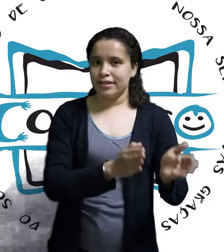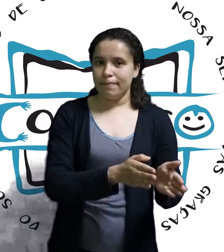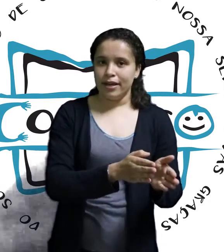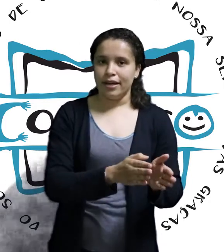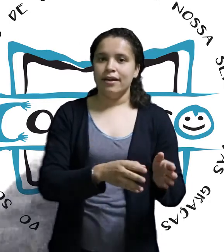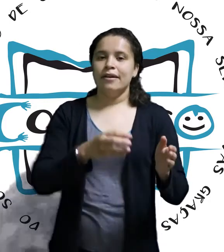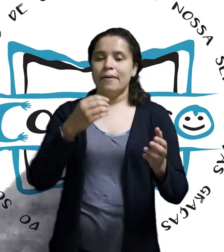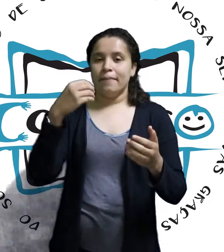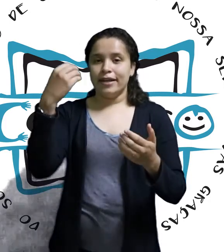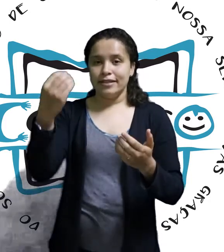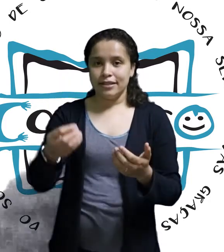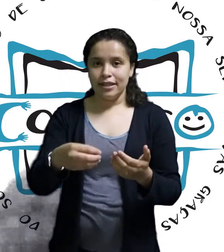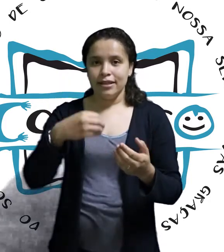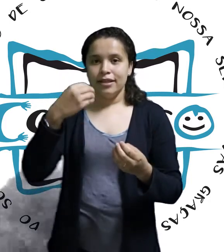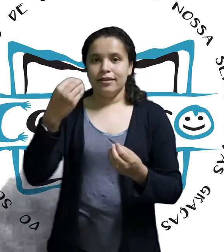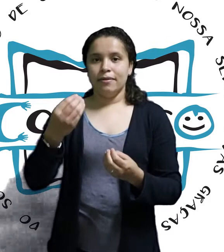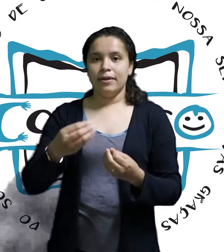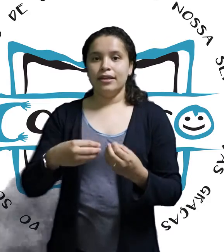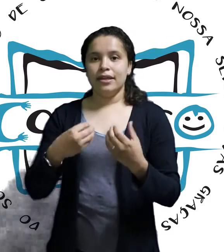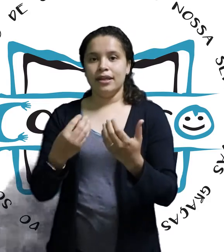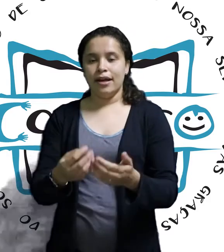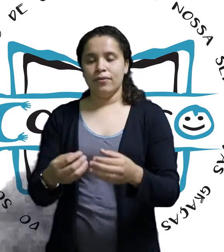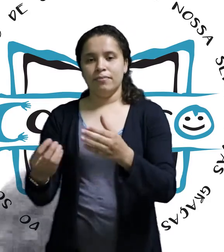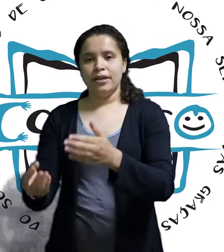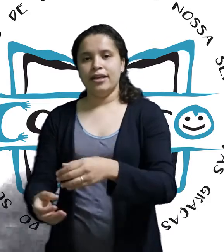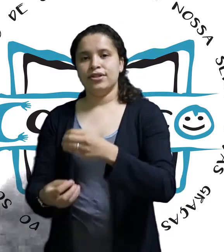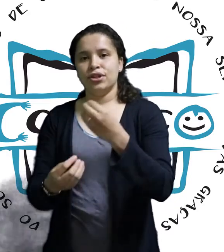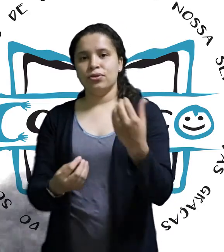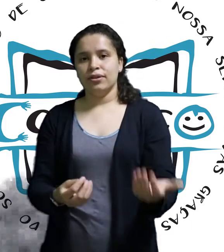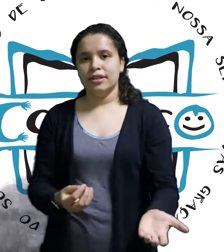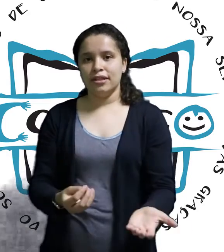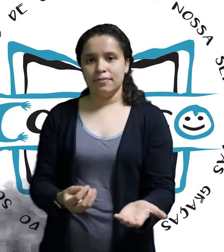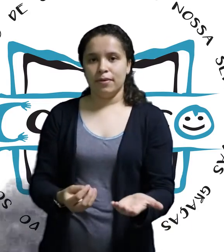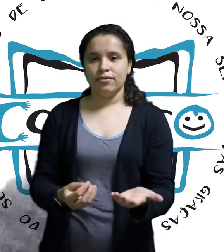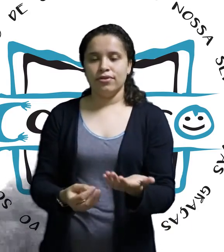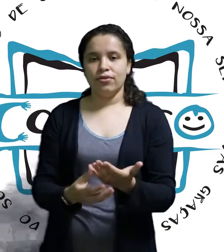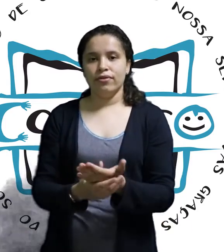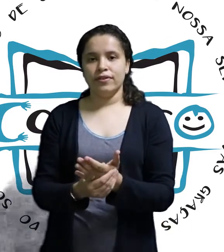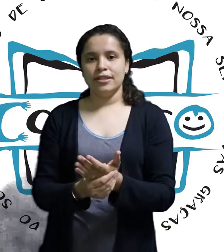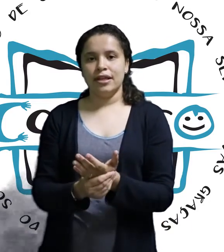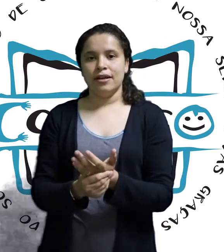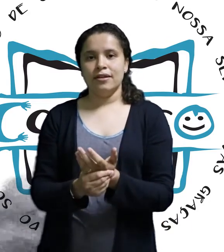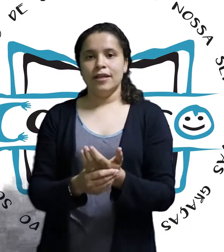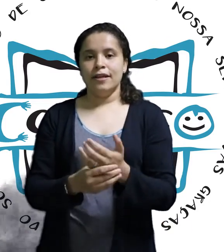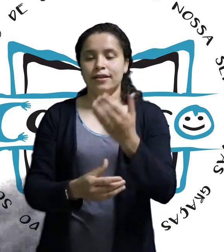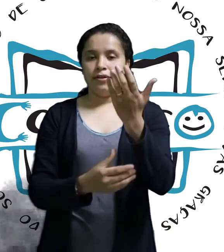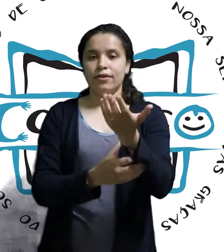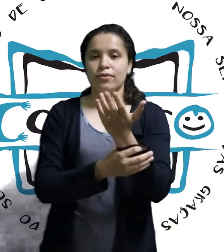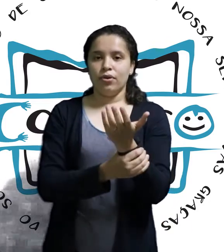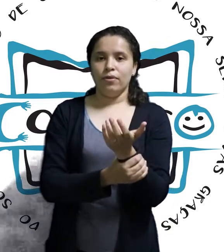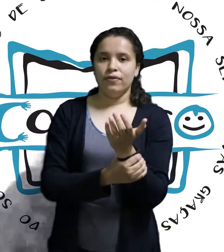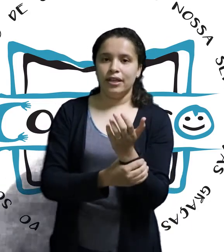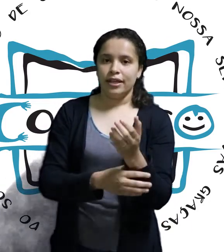separar. Mas sim, também criar um ambiente que todos eles possam se conversar. Então, como eu falei,